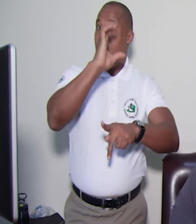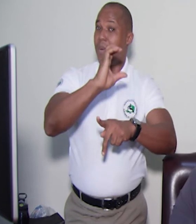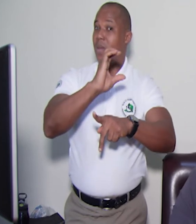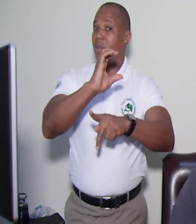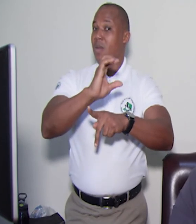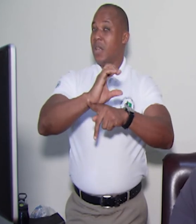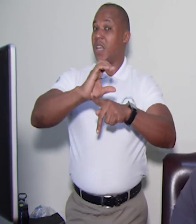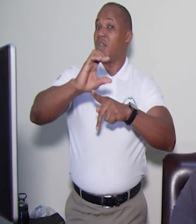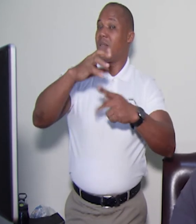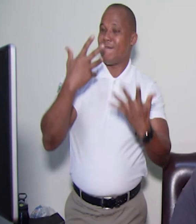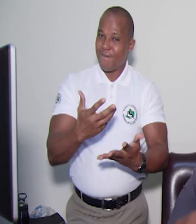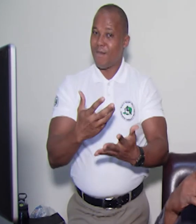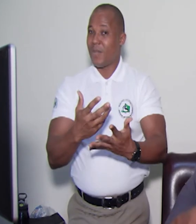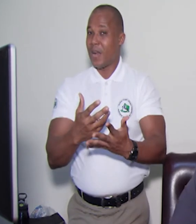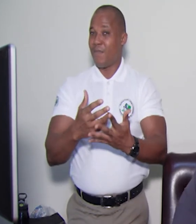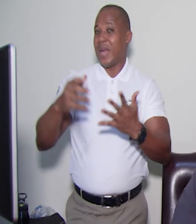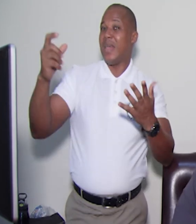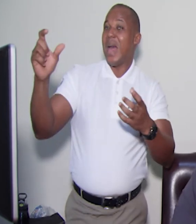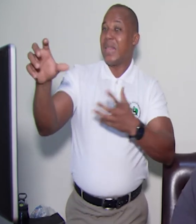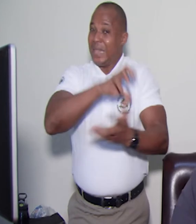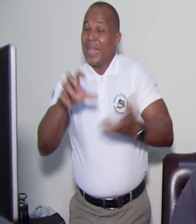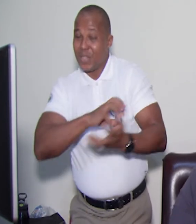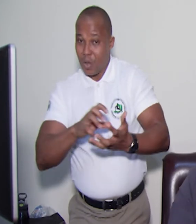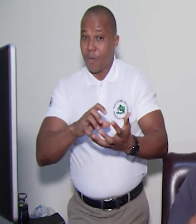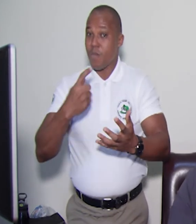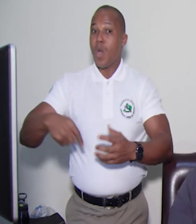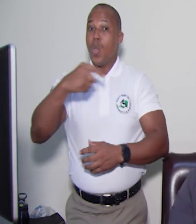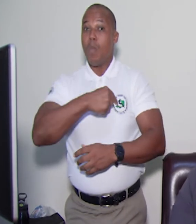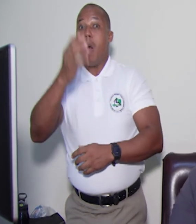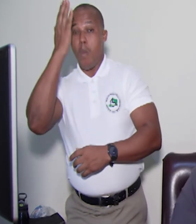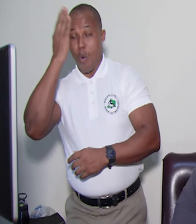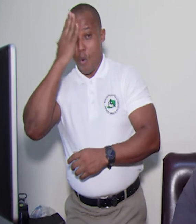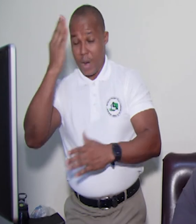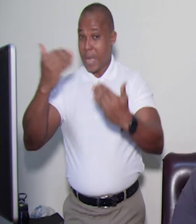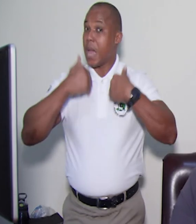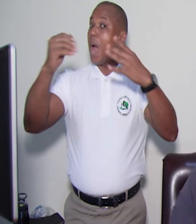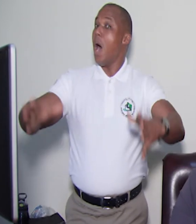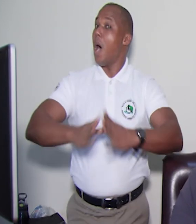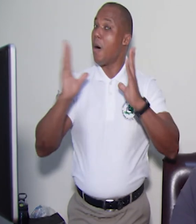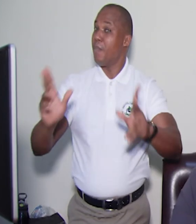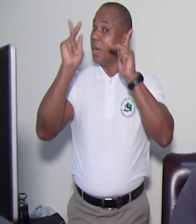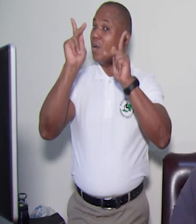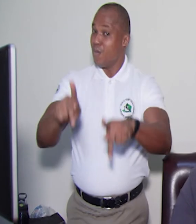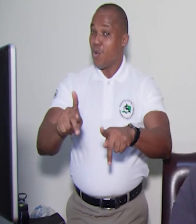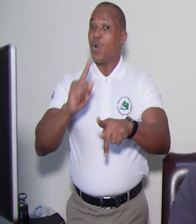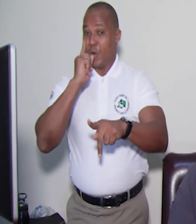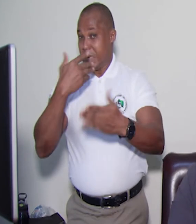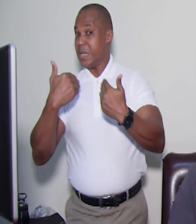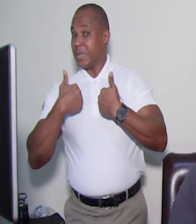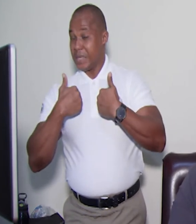ki gen kaye, swa nan village, li mankazimi yo, swa nan kominote, l'evek kote moun si yo ye kabare,